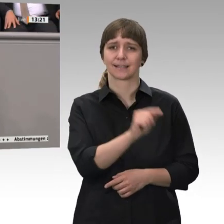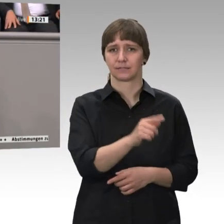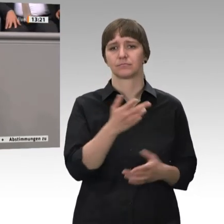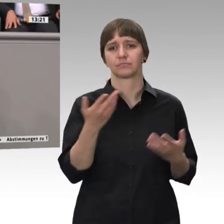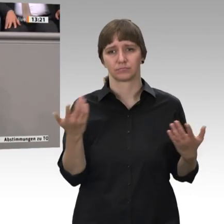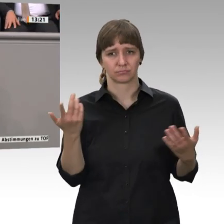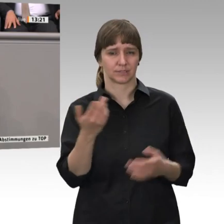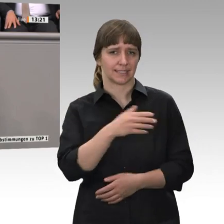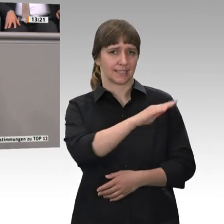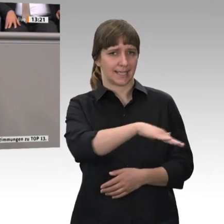angelegt.